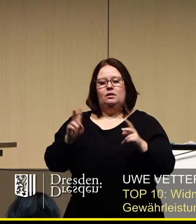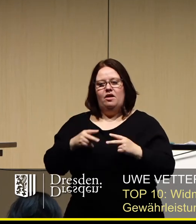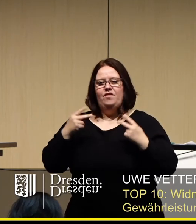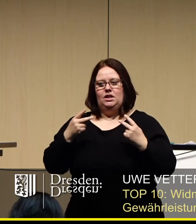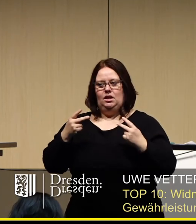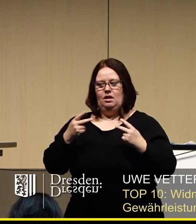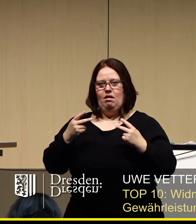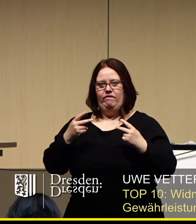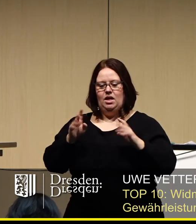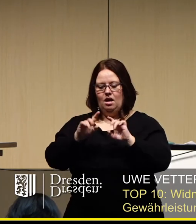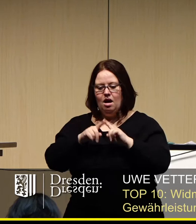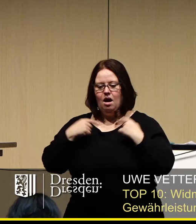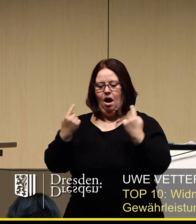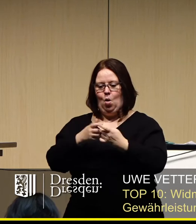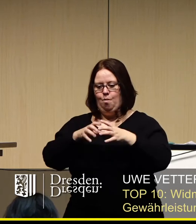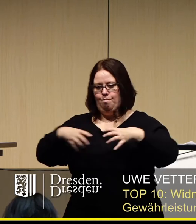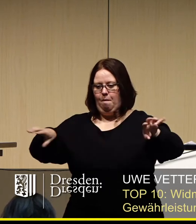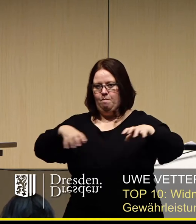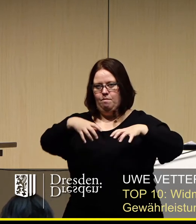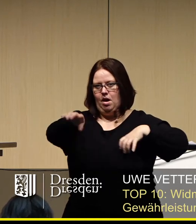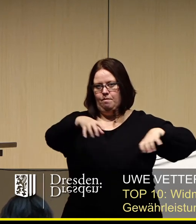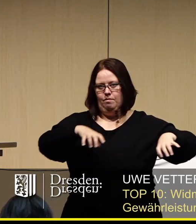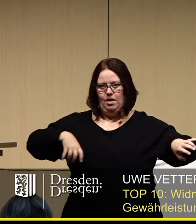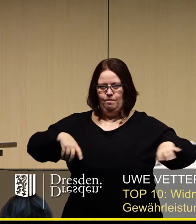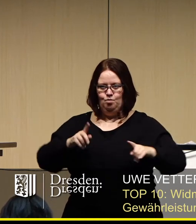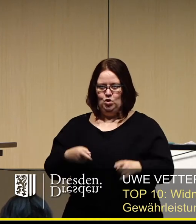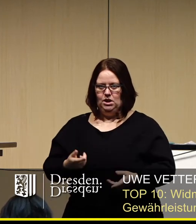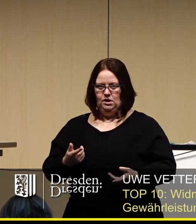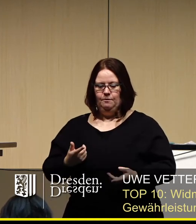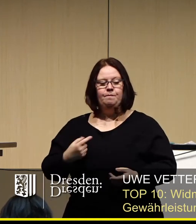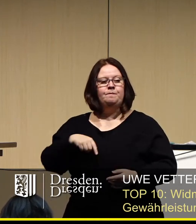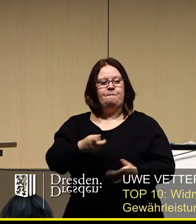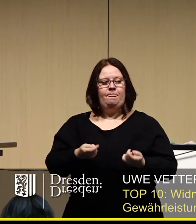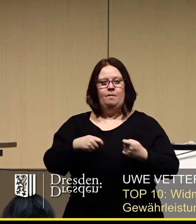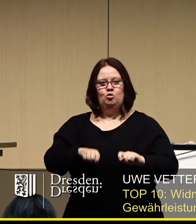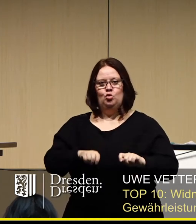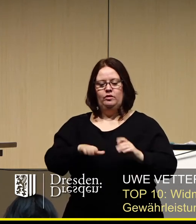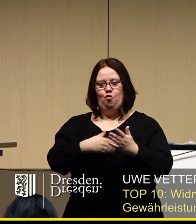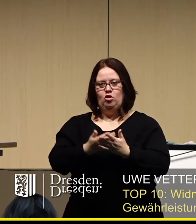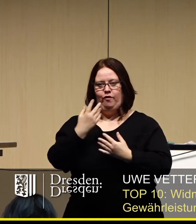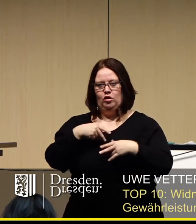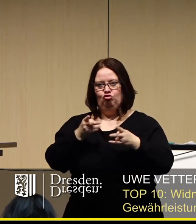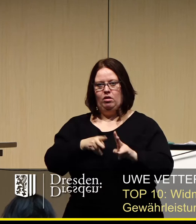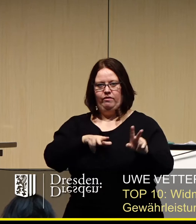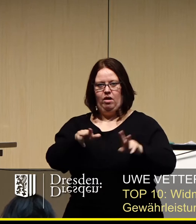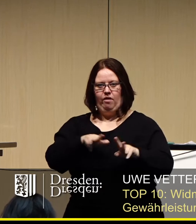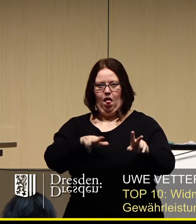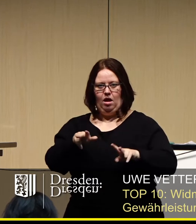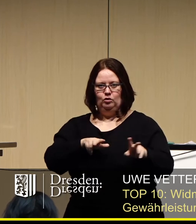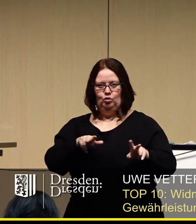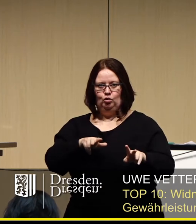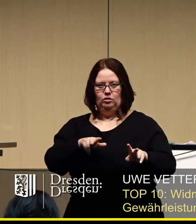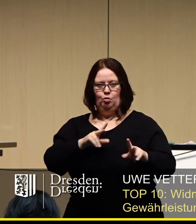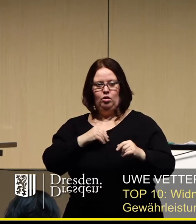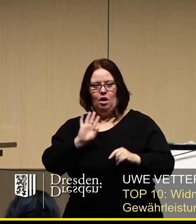eine räumliche Entzerrung zwingend erforderlich. In dem vorliegenden Beschlussvorschlag der Stadtverwaltung, dem natürlich